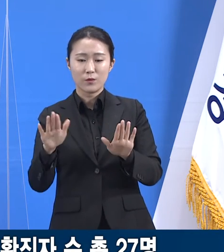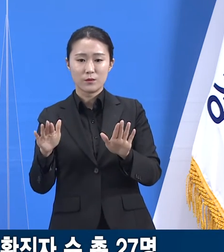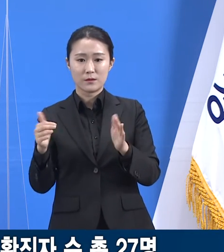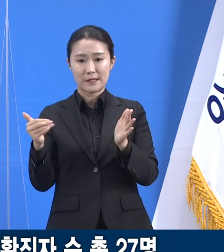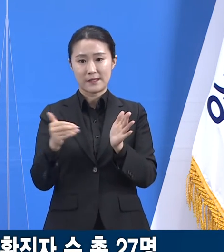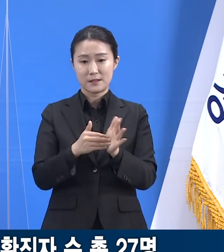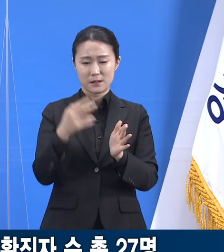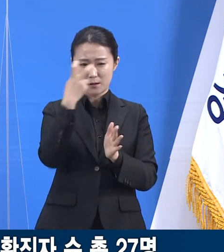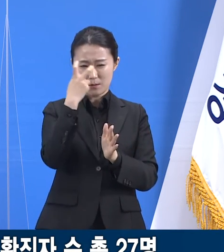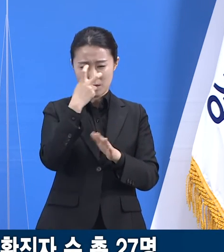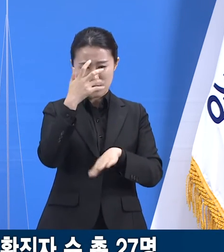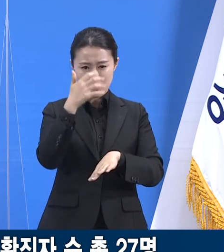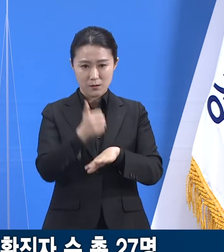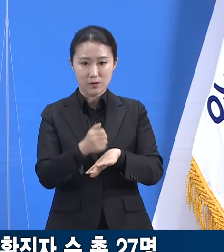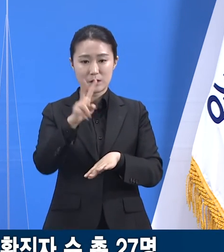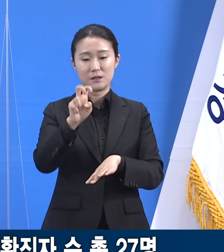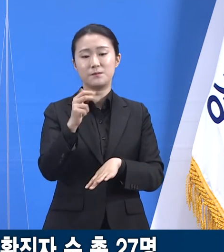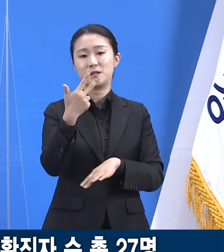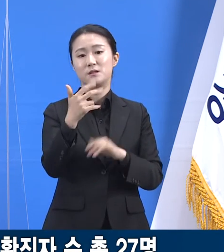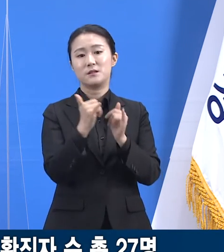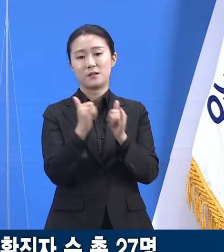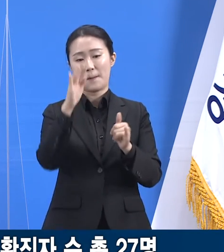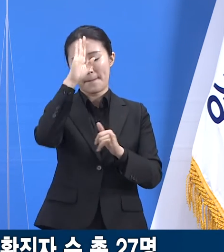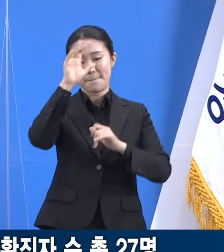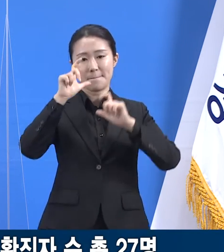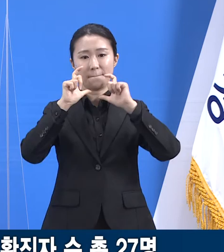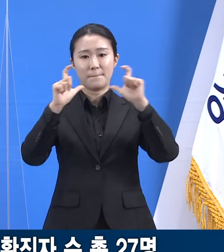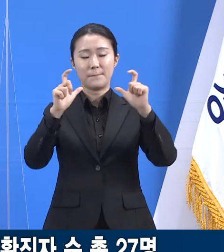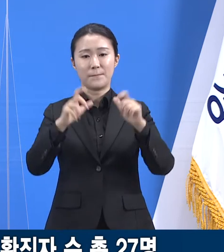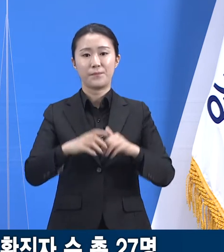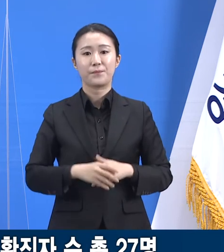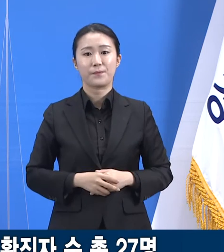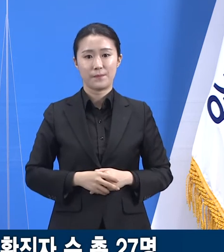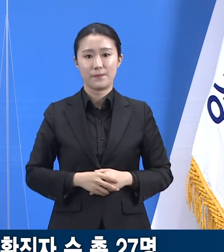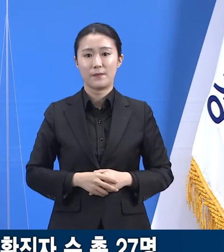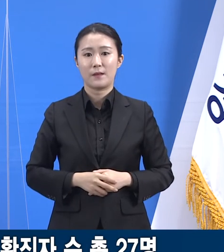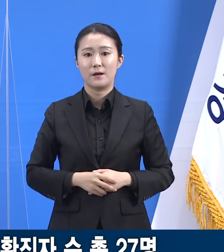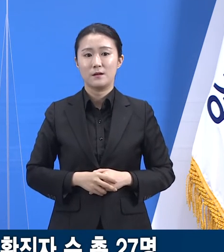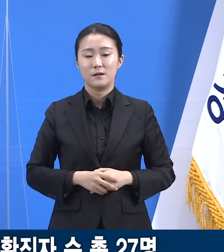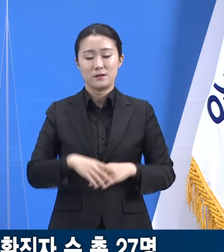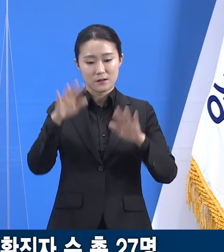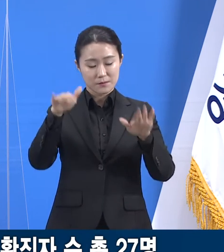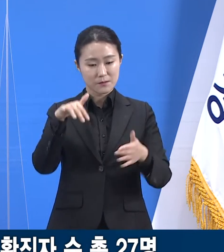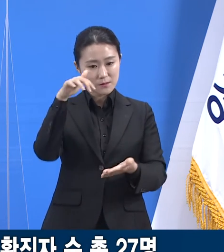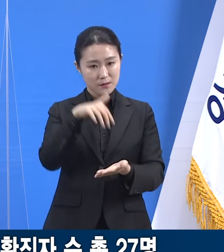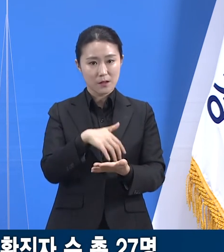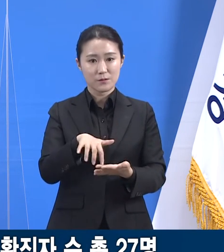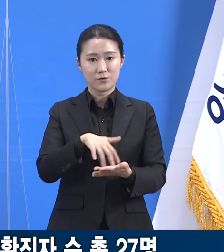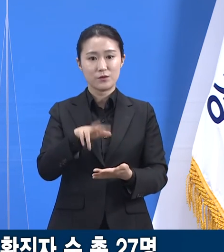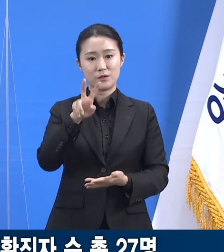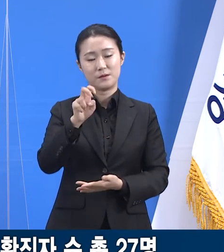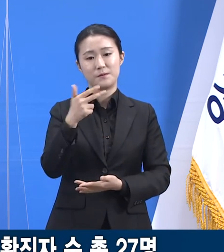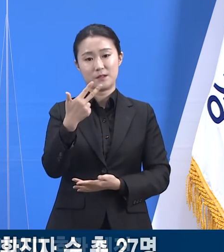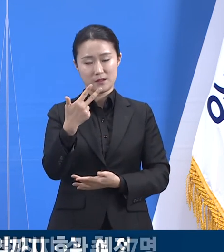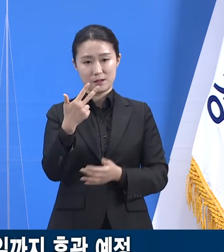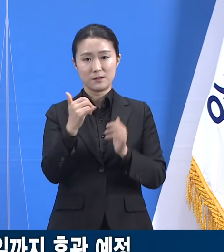확진자는 직원 4명, 유용자 13명, 가족 9명 등 누적 27명입니다.